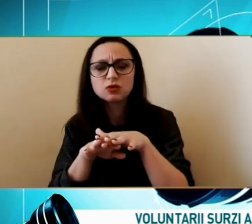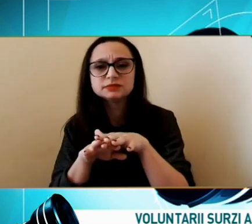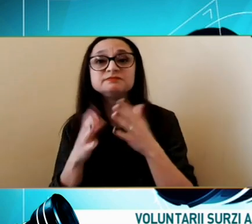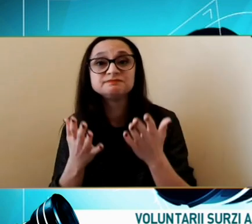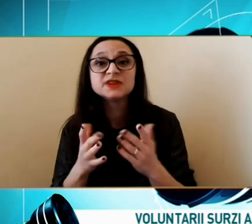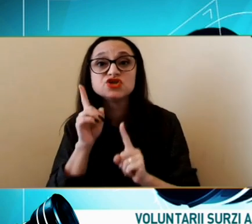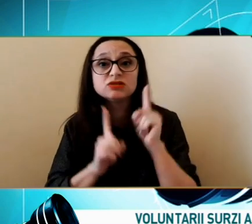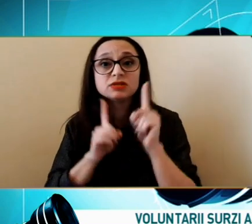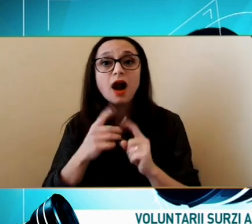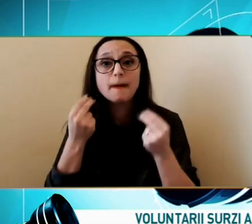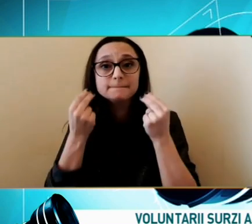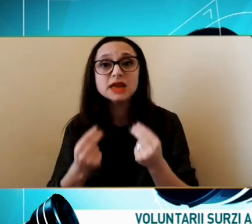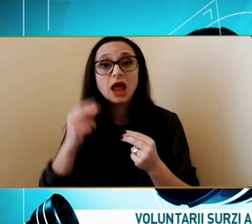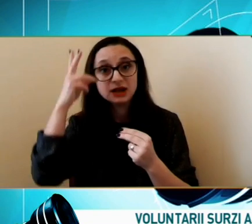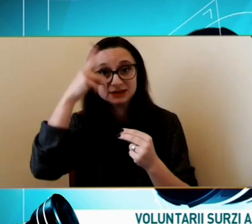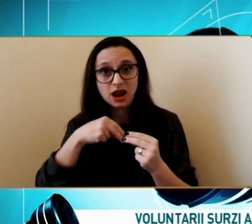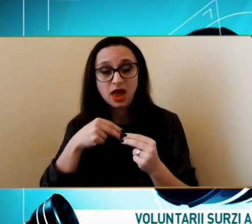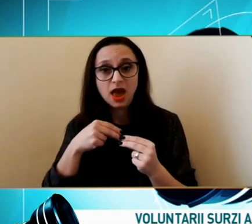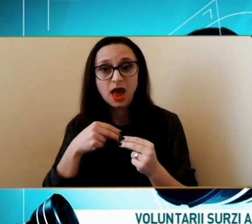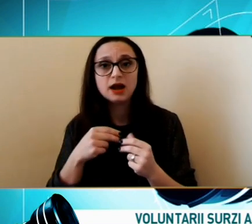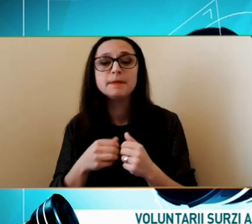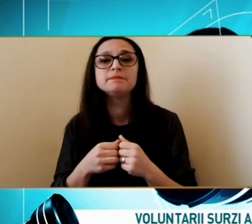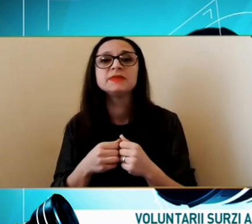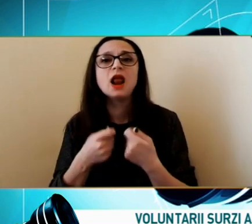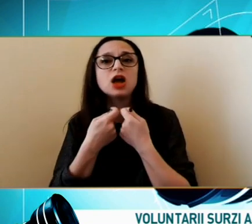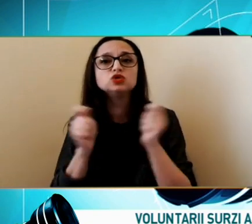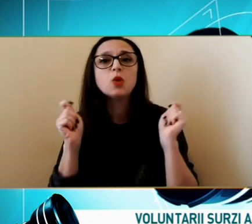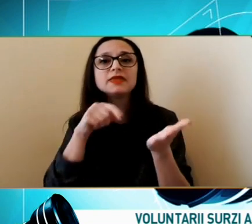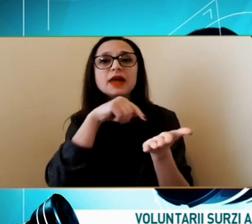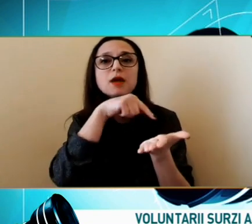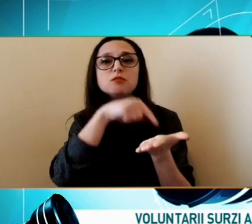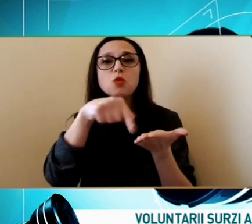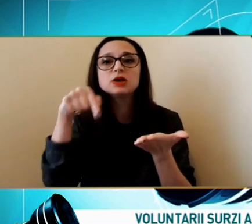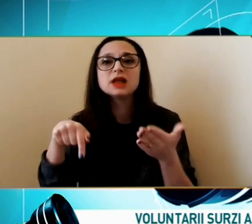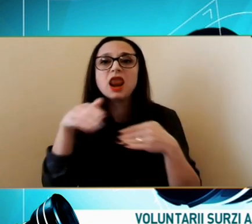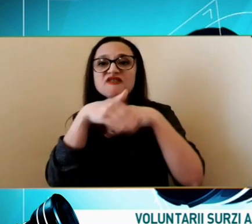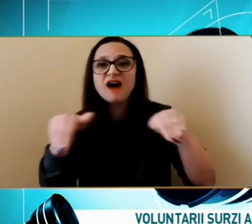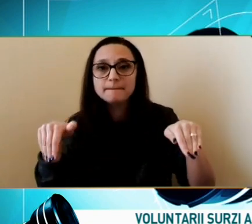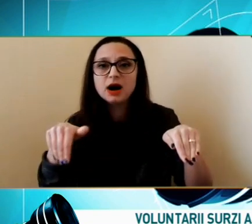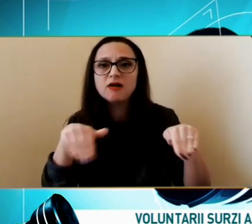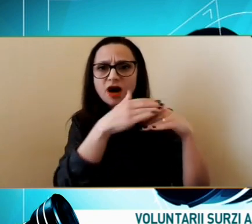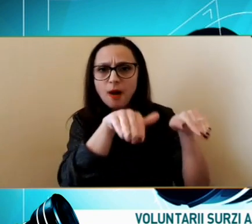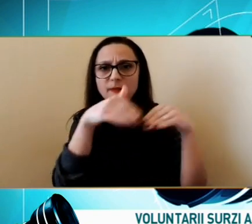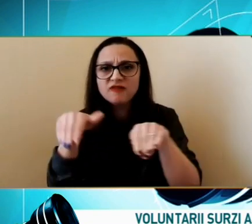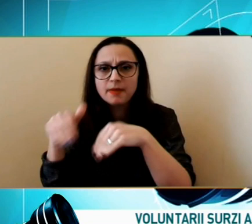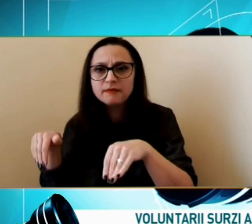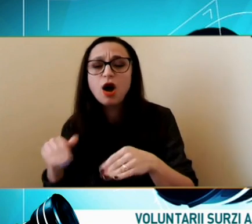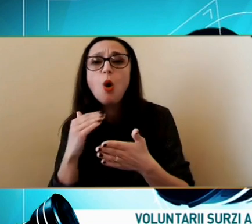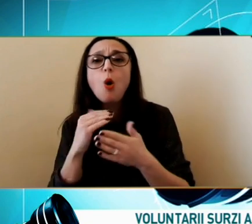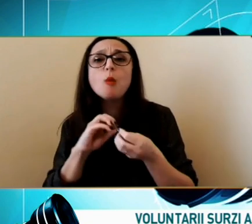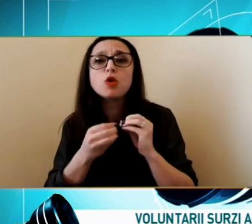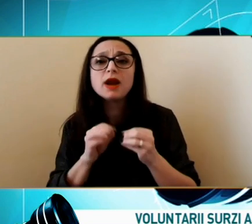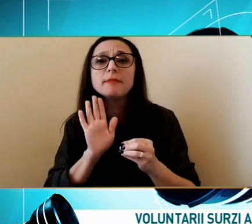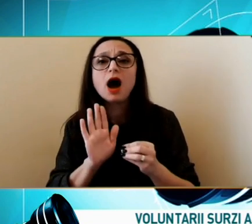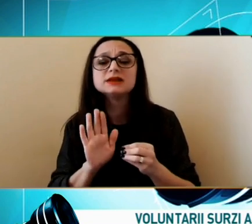Stimată doamnă La toate punctele De frontieră Problema aceasta Este